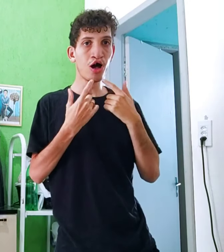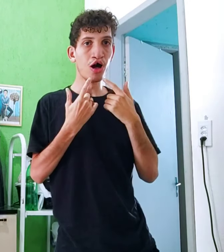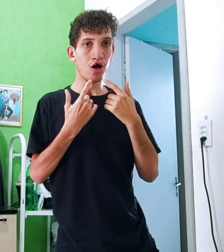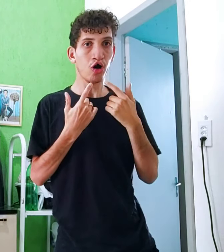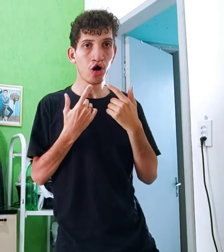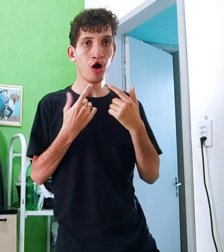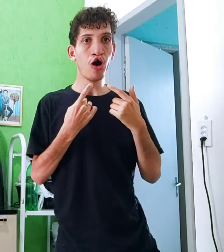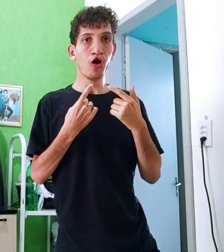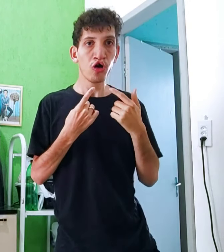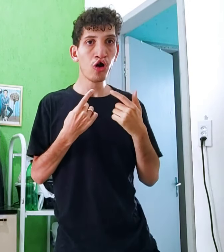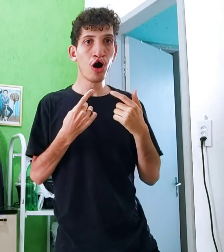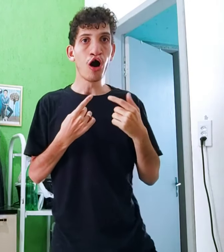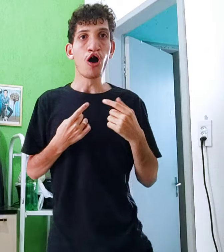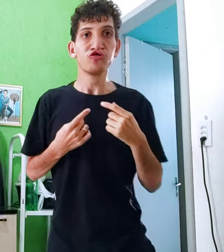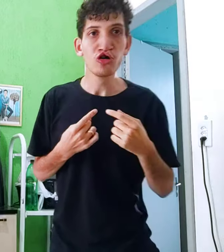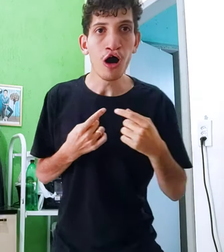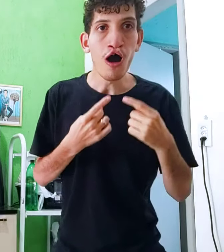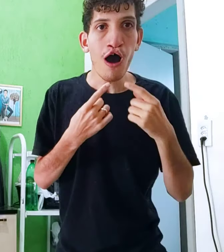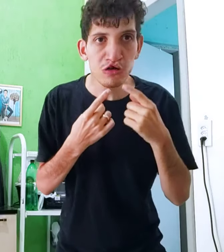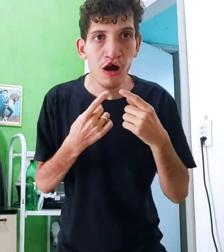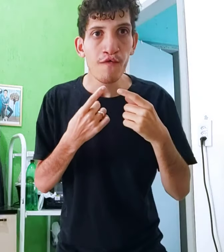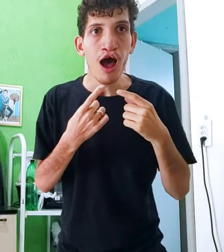cabeça tá assim ó, fazendo assim com a boca.